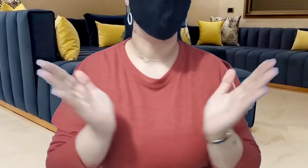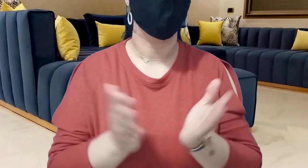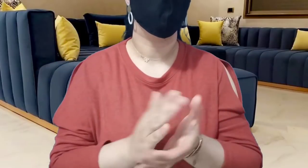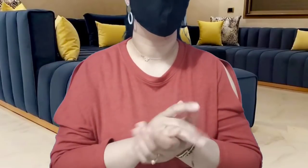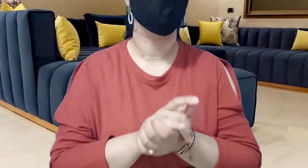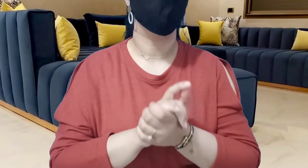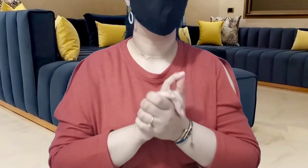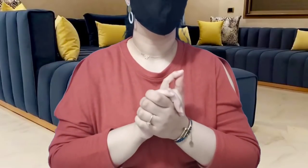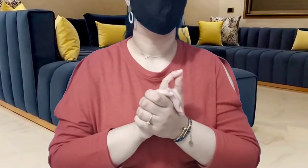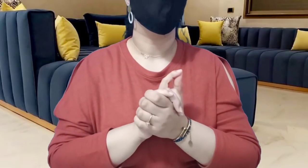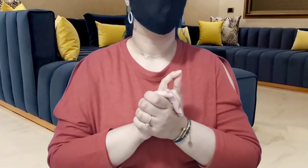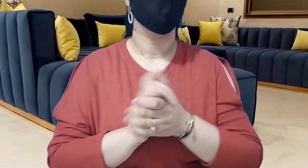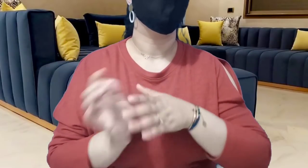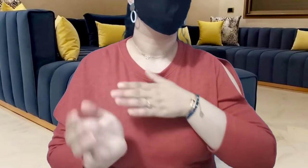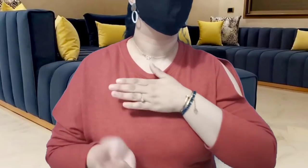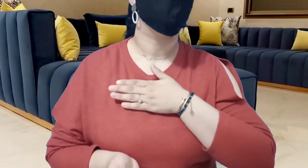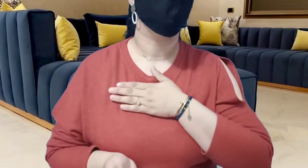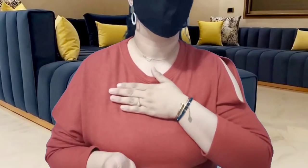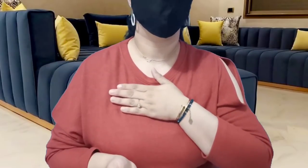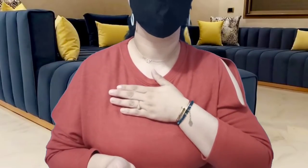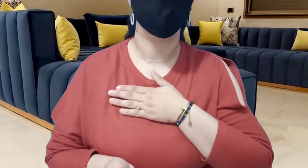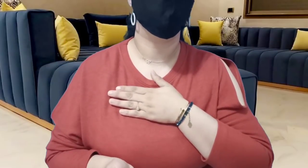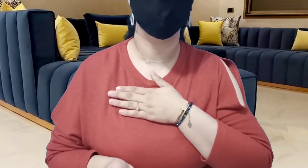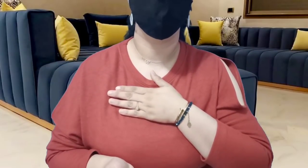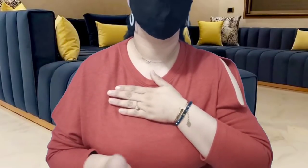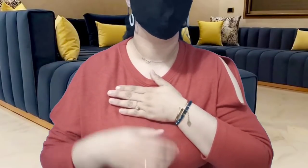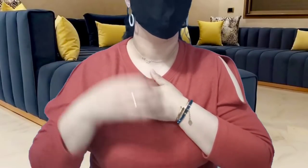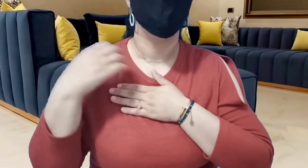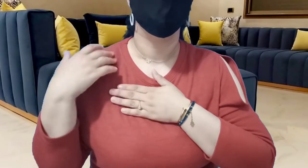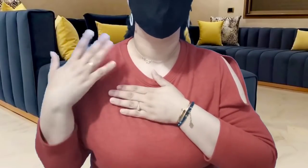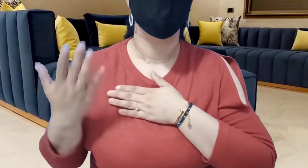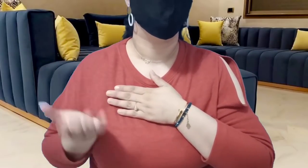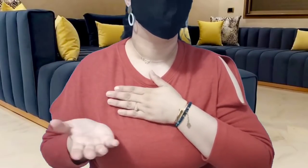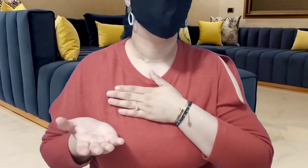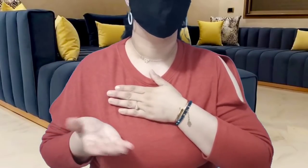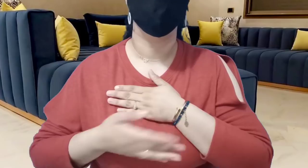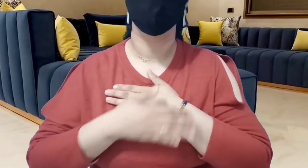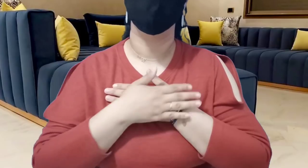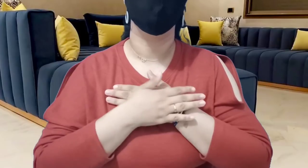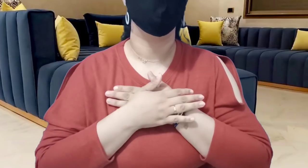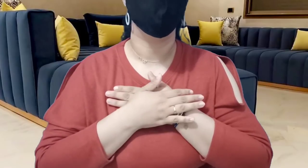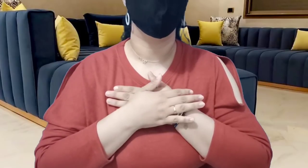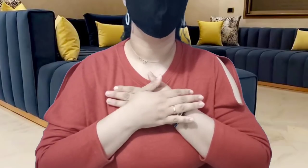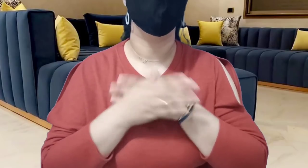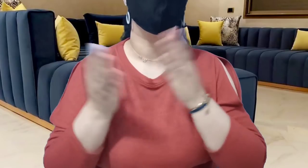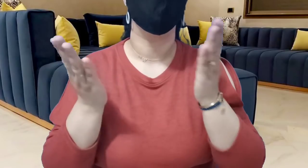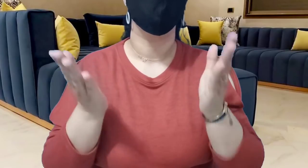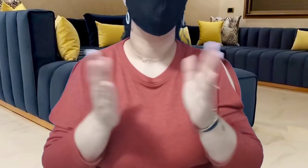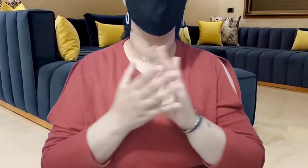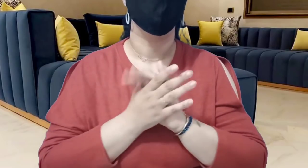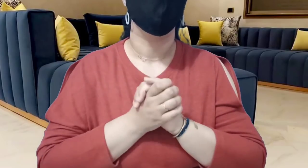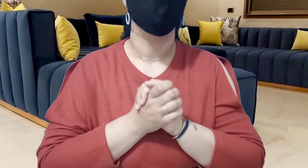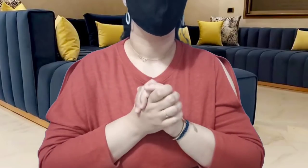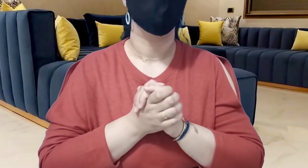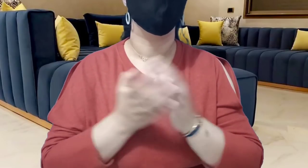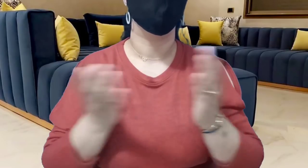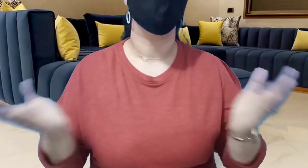جداد ليلتحقوا بالقناة كنقول لهم مرحبا بكم مرحبا بكم مئة ألف مرحبة القناة قناتكم